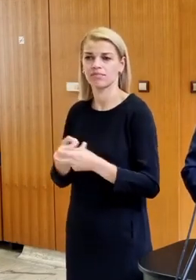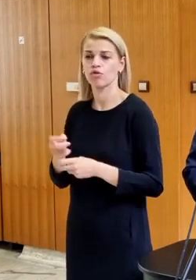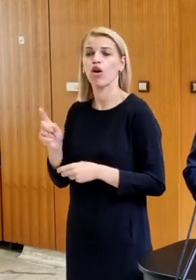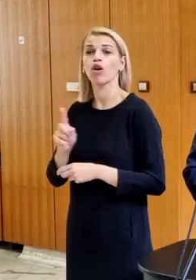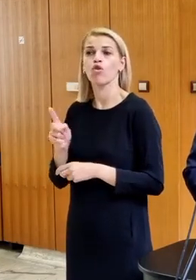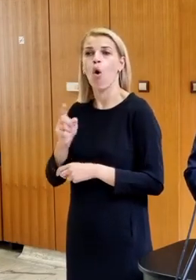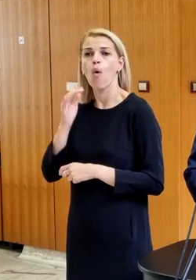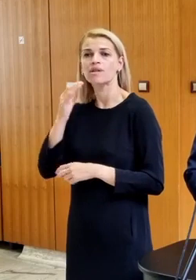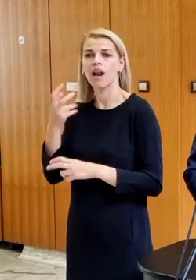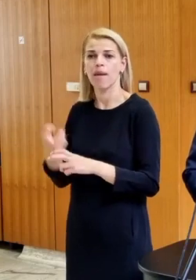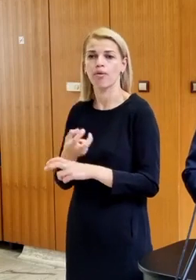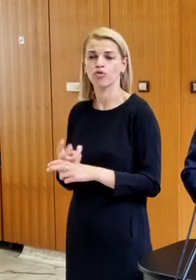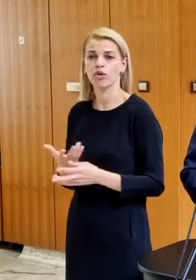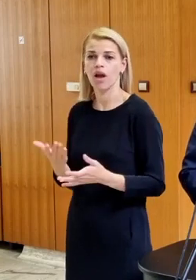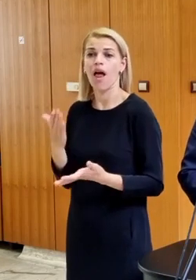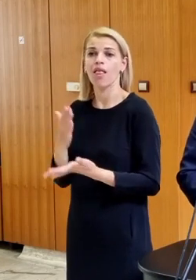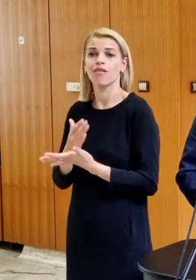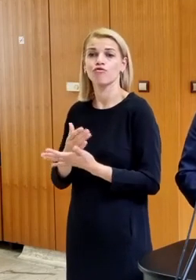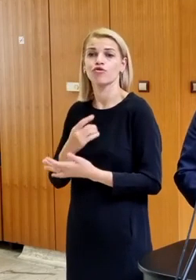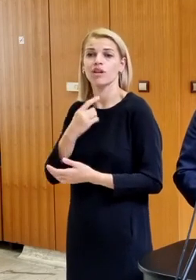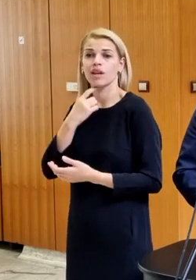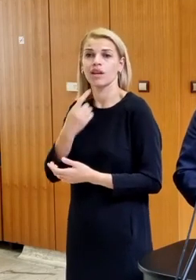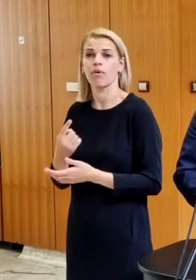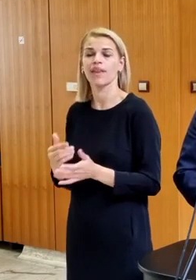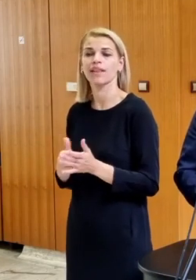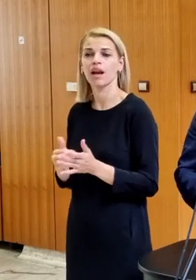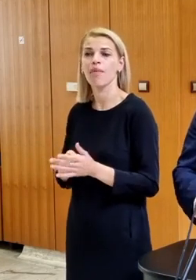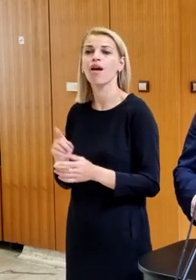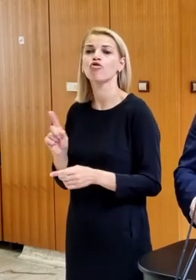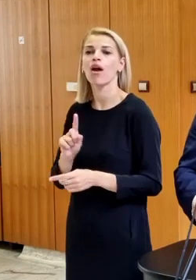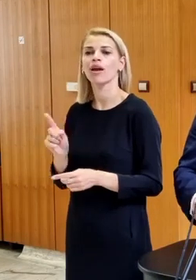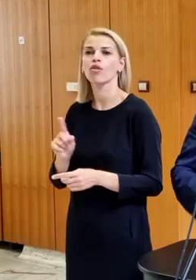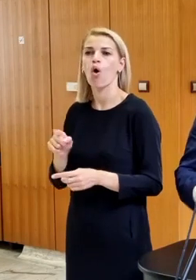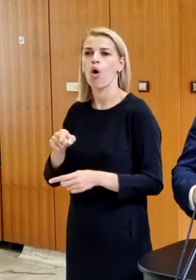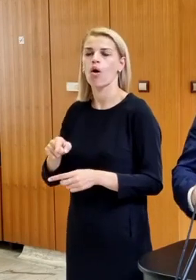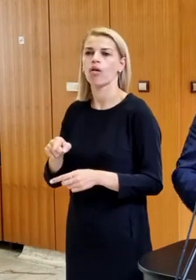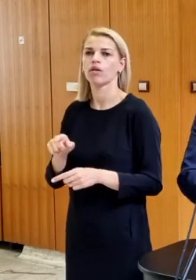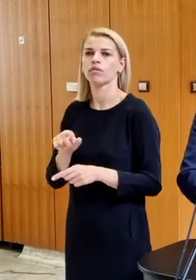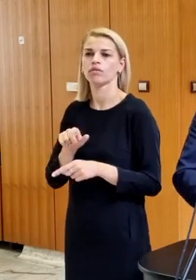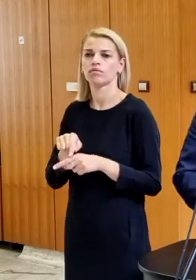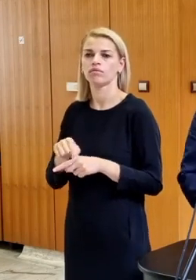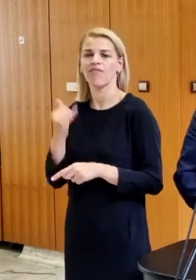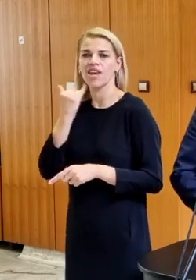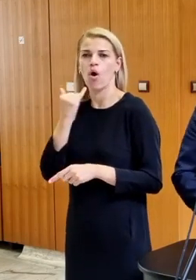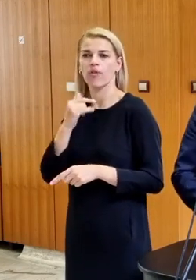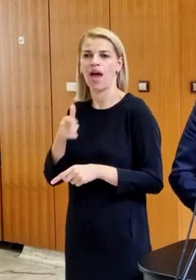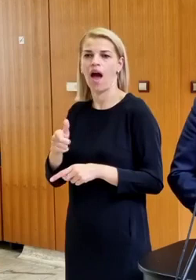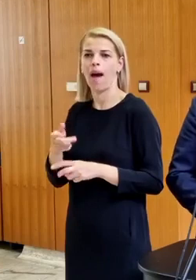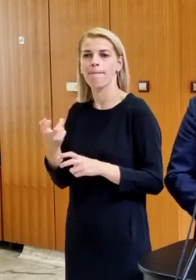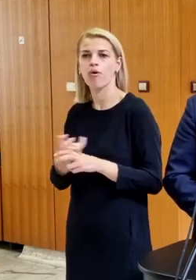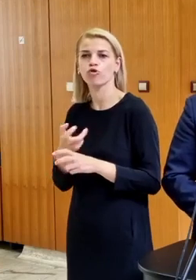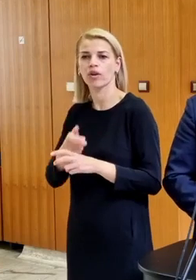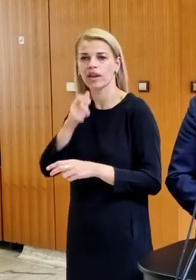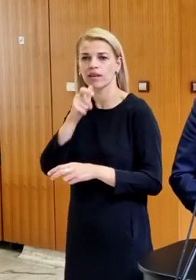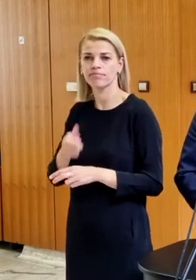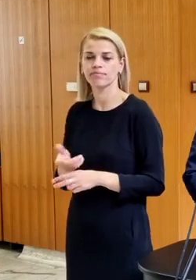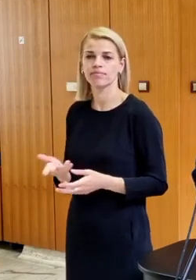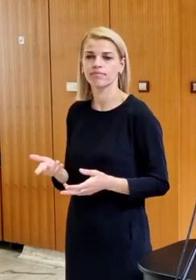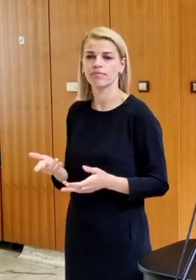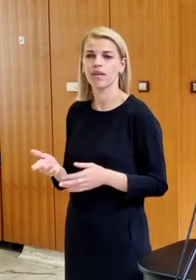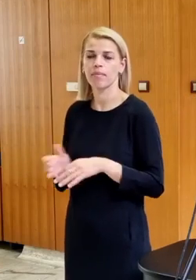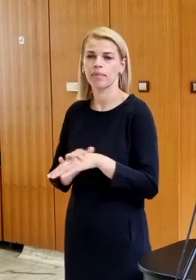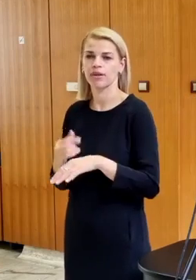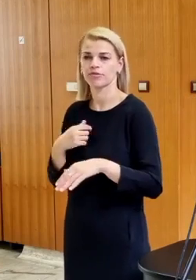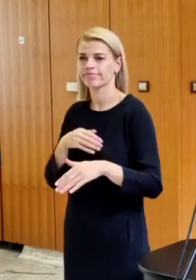koho. Ale vždy sa treba pýtať, že kto by z tohto ťažil, samozrejme, a kto chce vytvárať ďalší tlak energetický na územie Európskej únie.